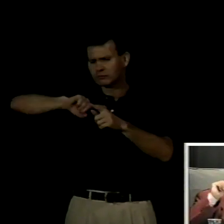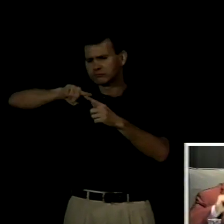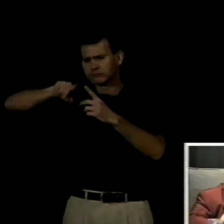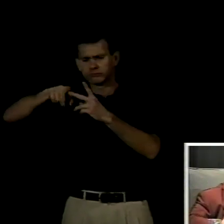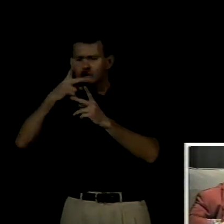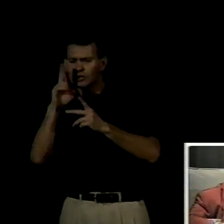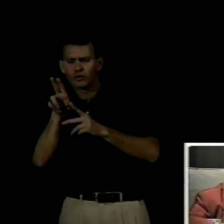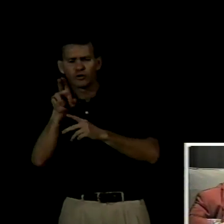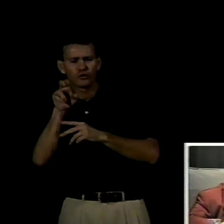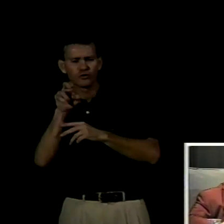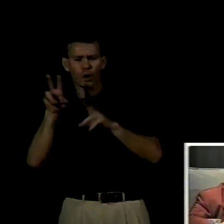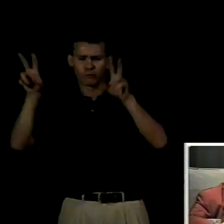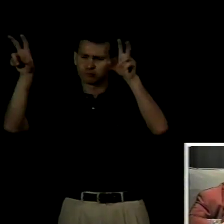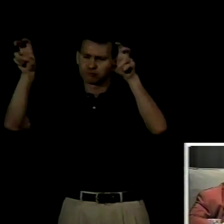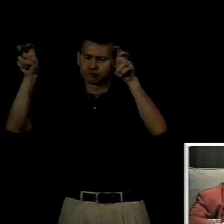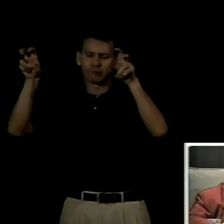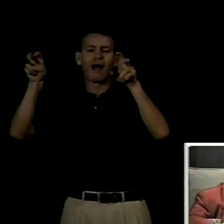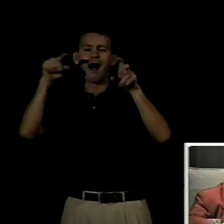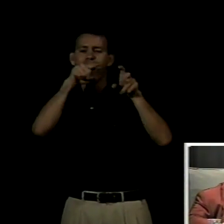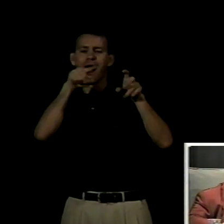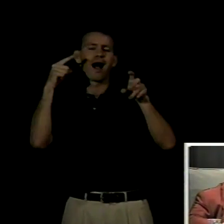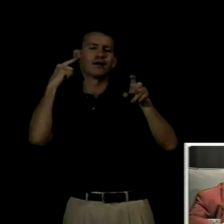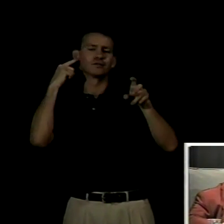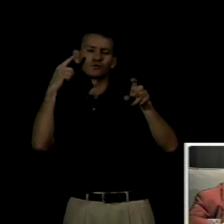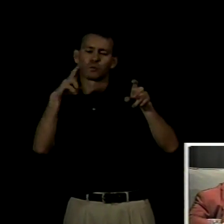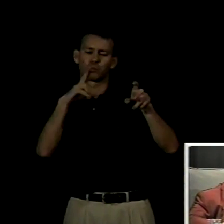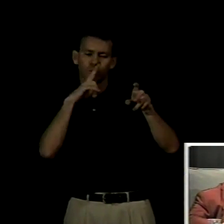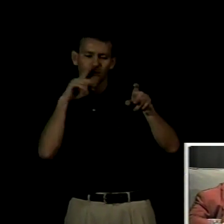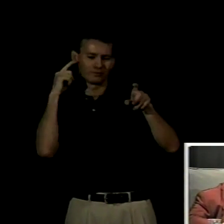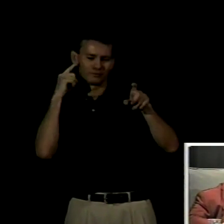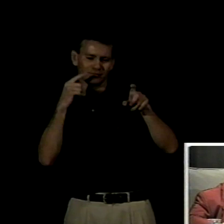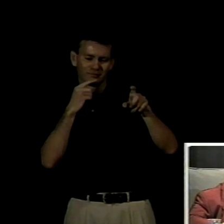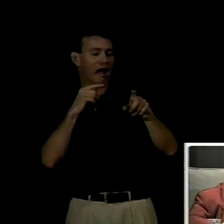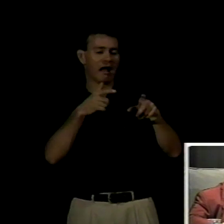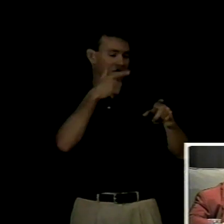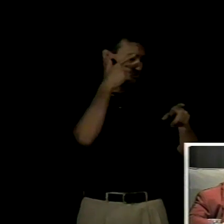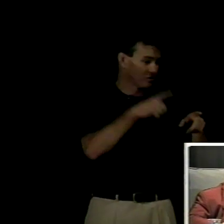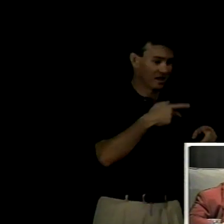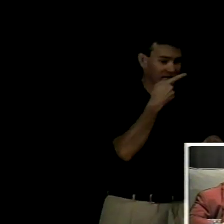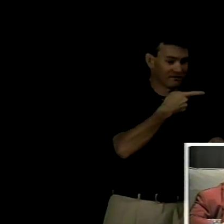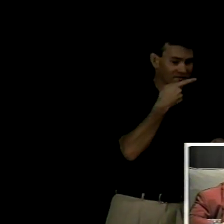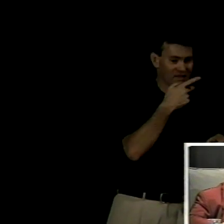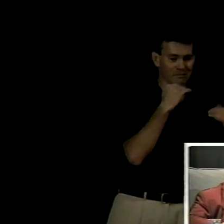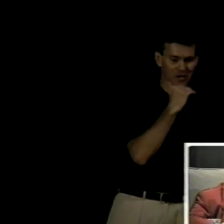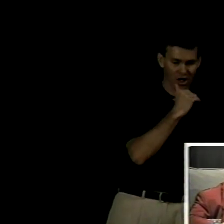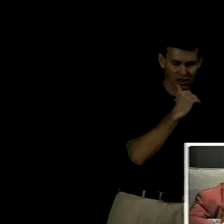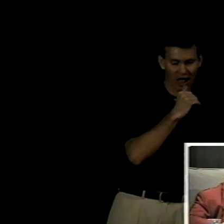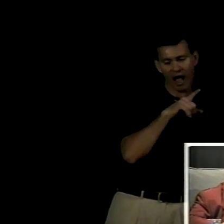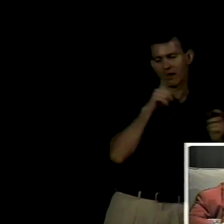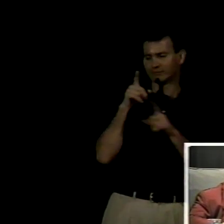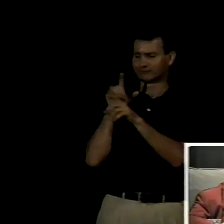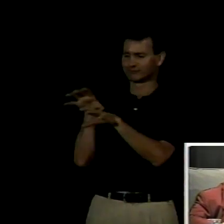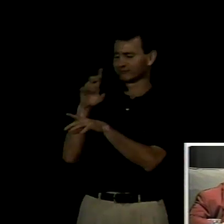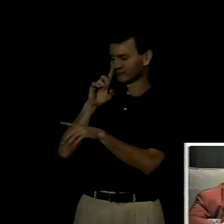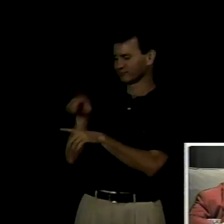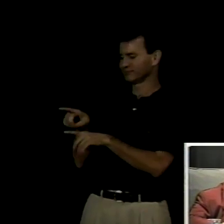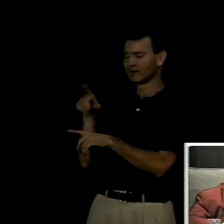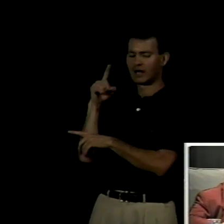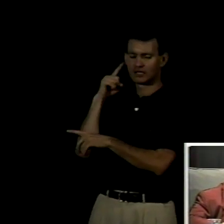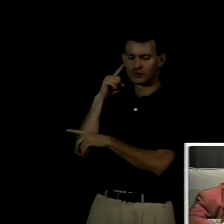sordomudos cuando no consiguen hablar bien el español este desconocimiento no solo afecta radicalmente el